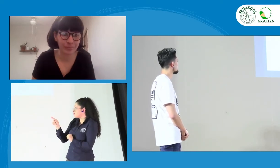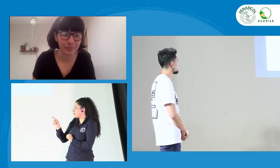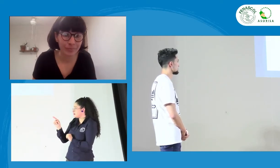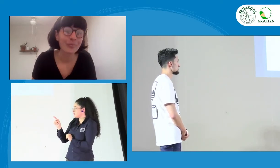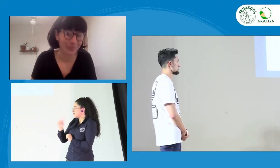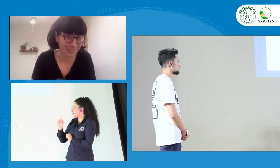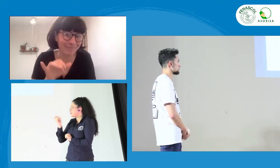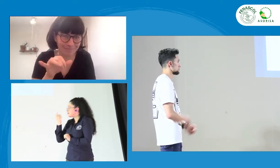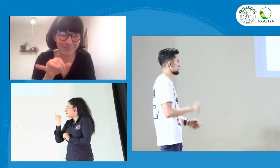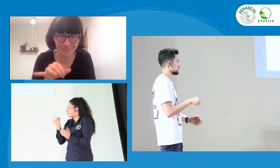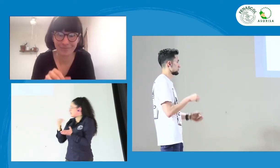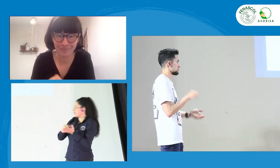control, ya.